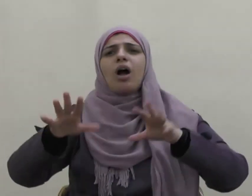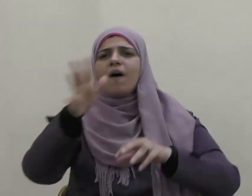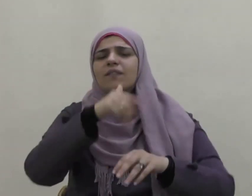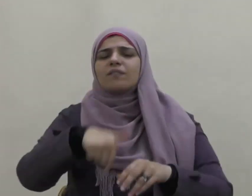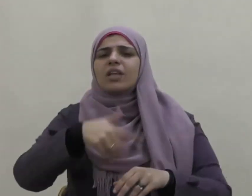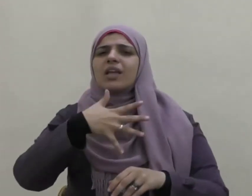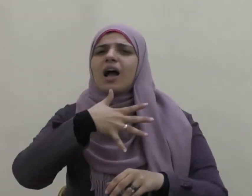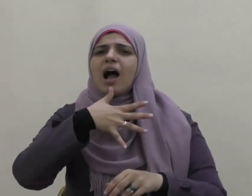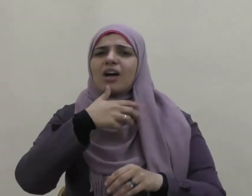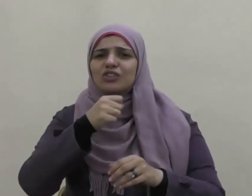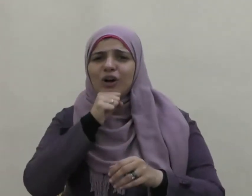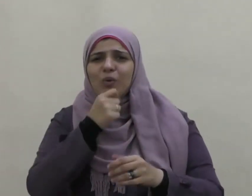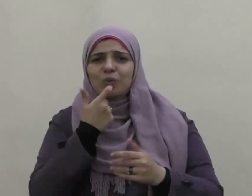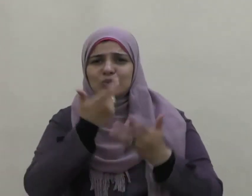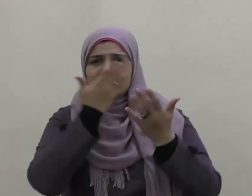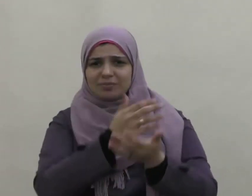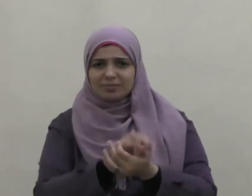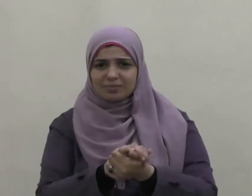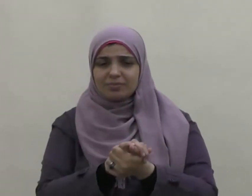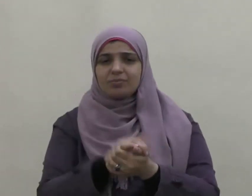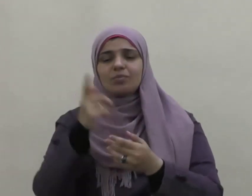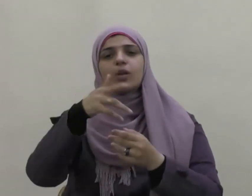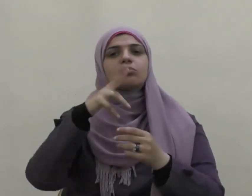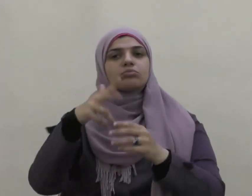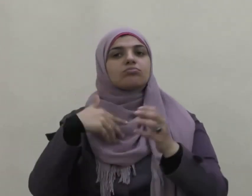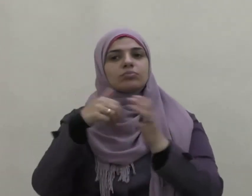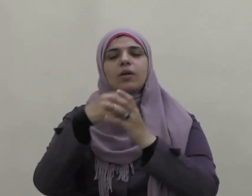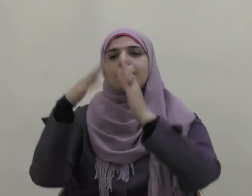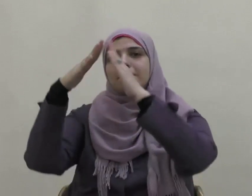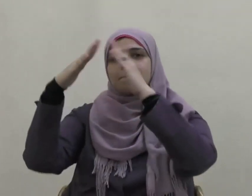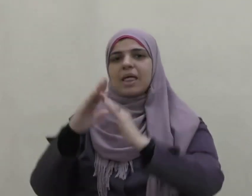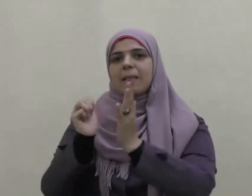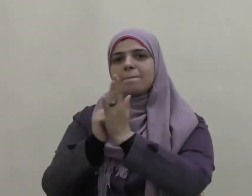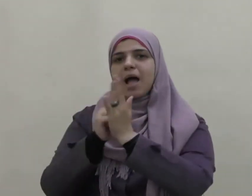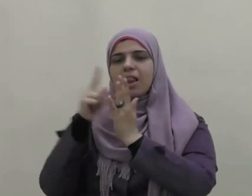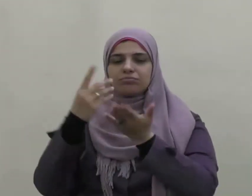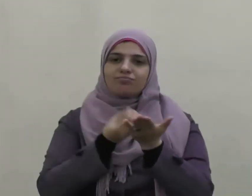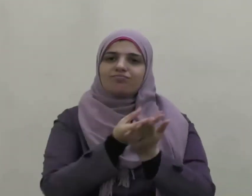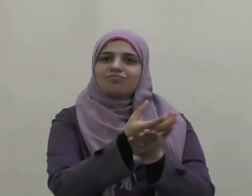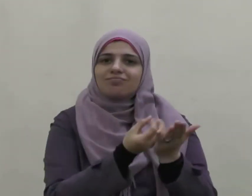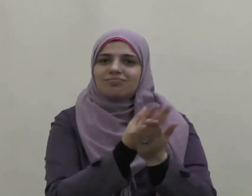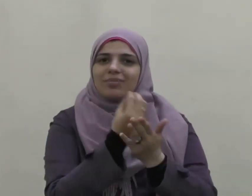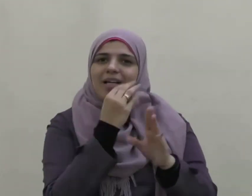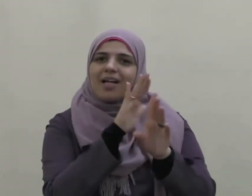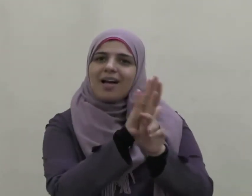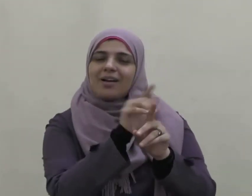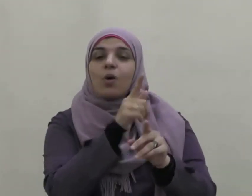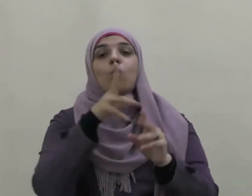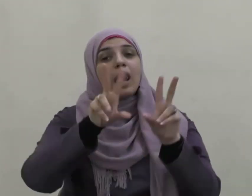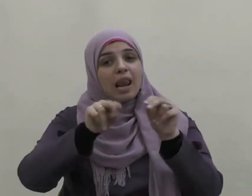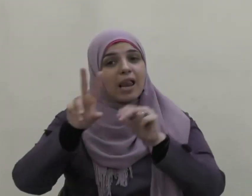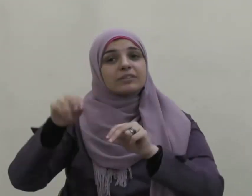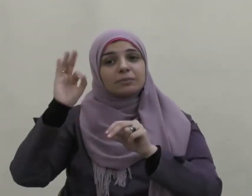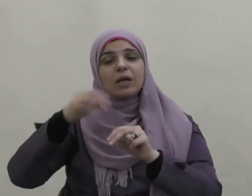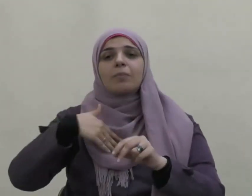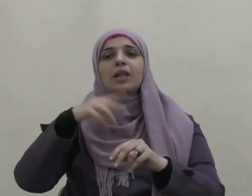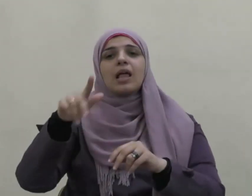ثم أجرى عليه من بيت المال ما يصلحه وكذلك سيدنا خالد بن الوليد